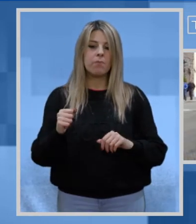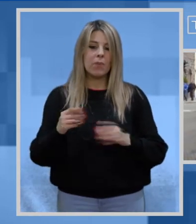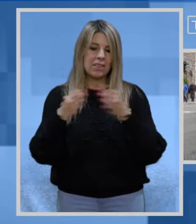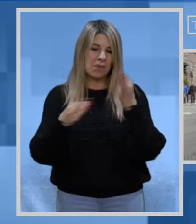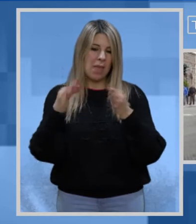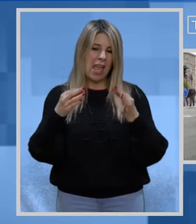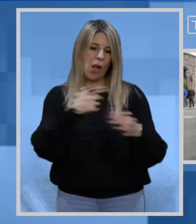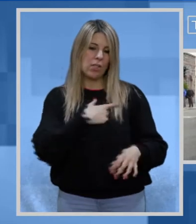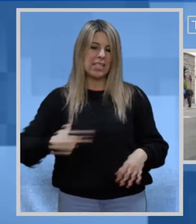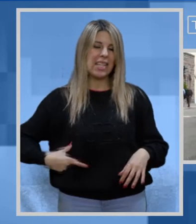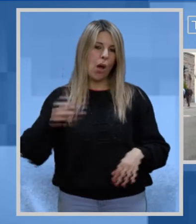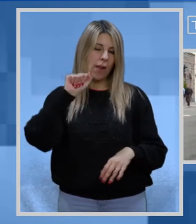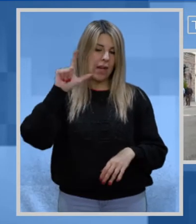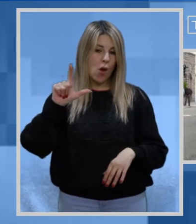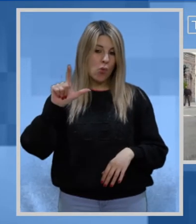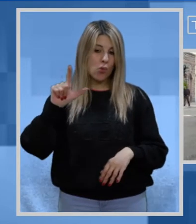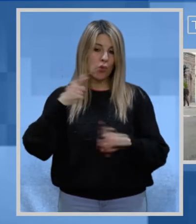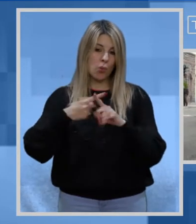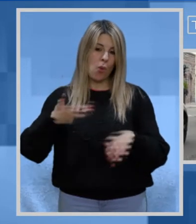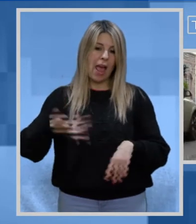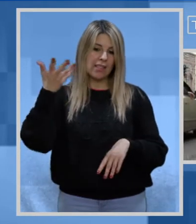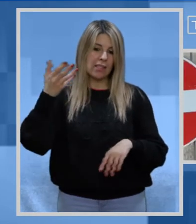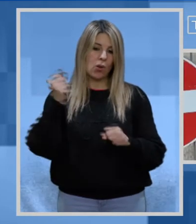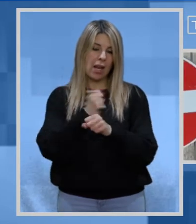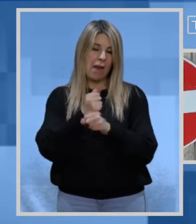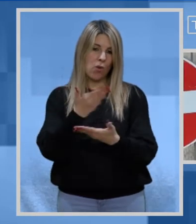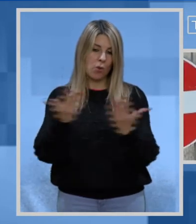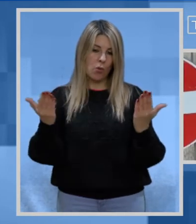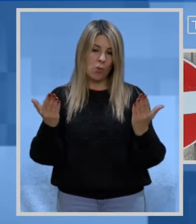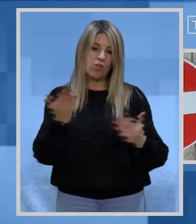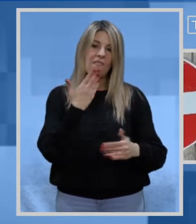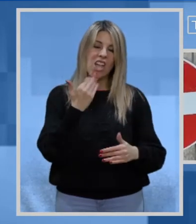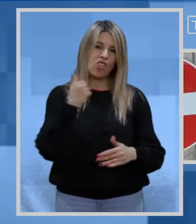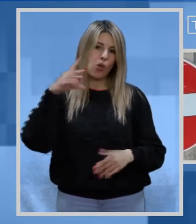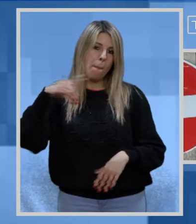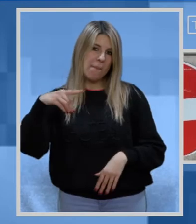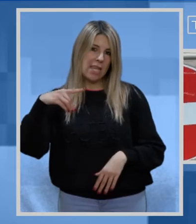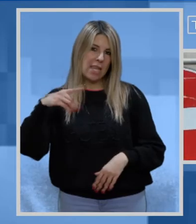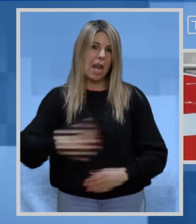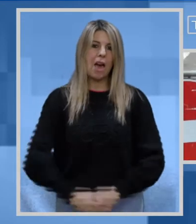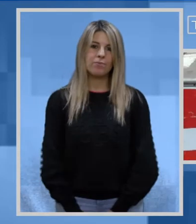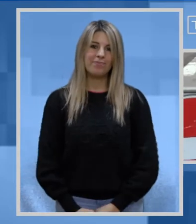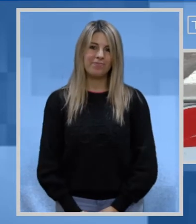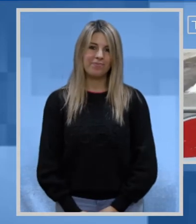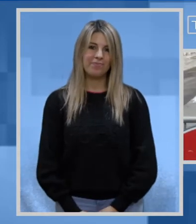Hanno dichiarato il sindaco Andrea Luzzo e l'assessore lavori pubblici Francesco Pinna